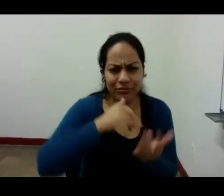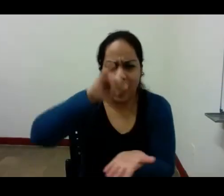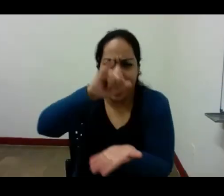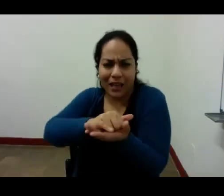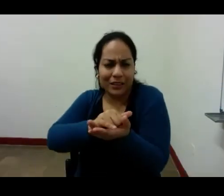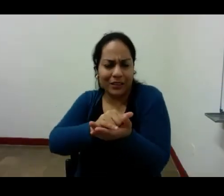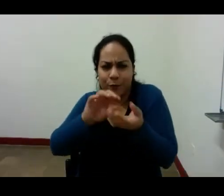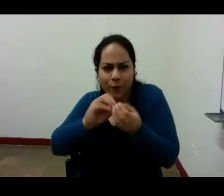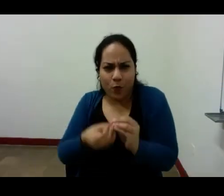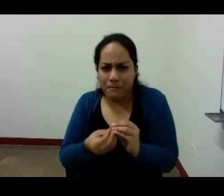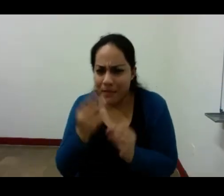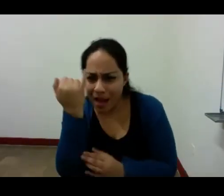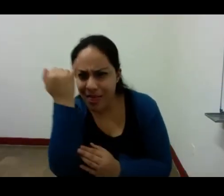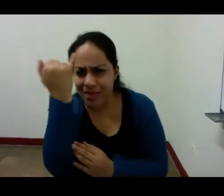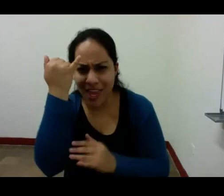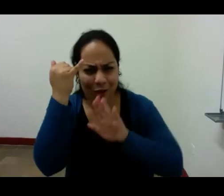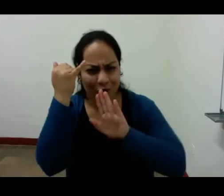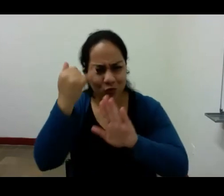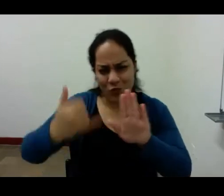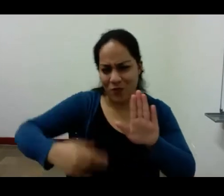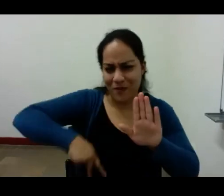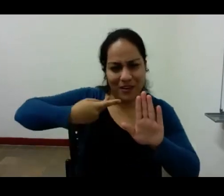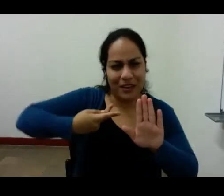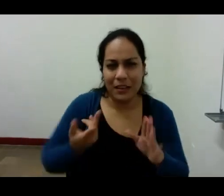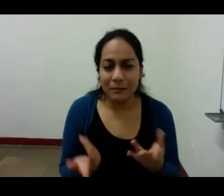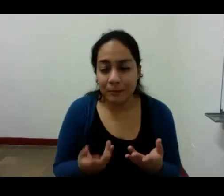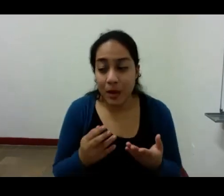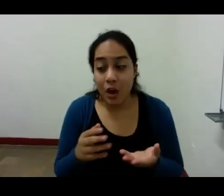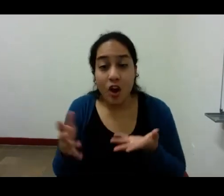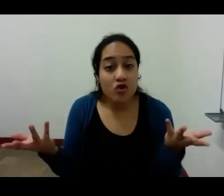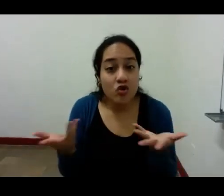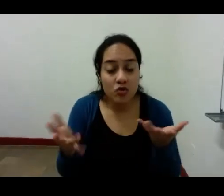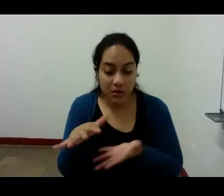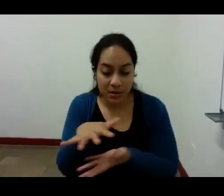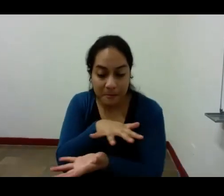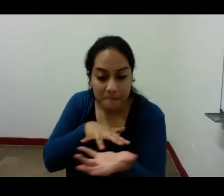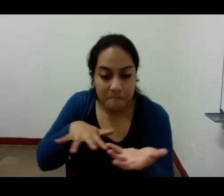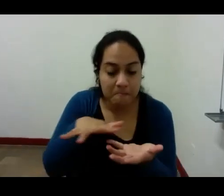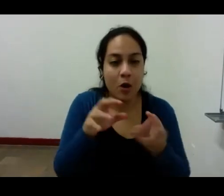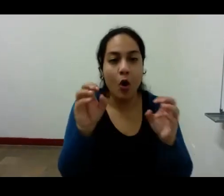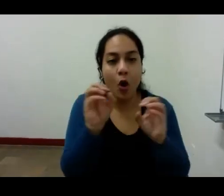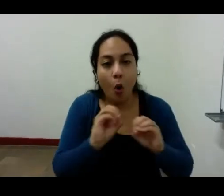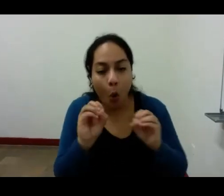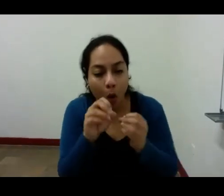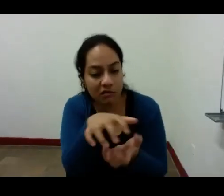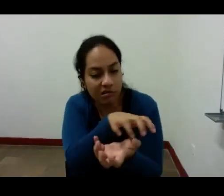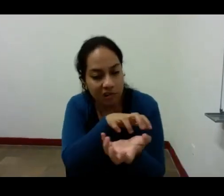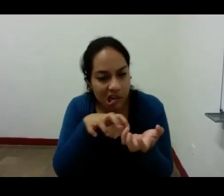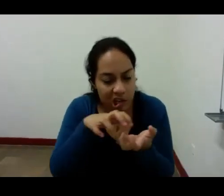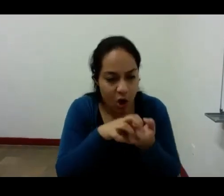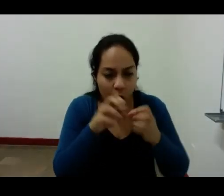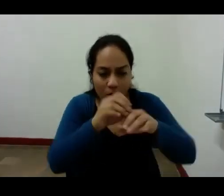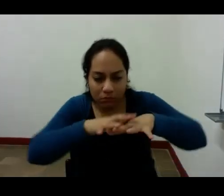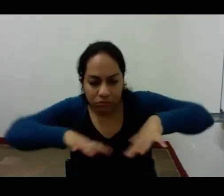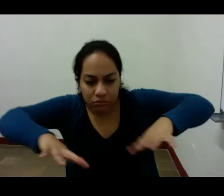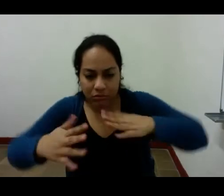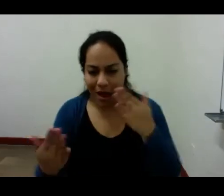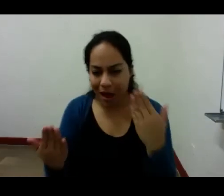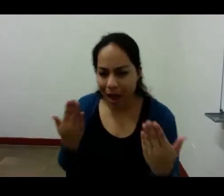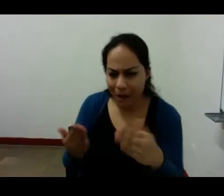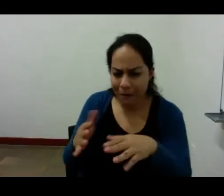realidad directa los campos las ciudades las ideas son cosas